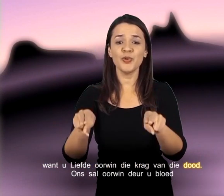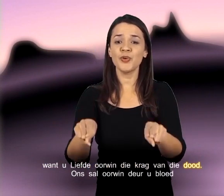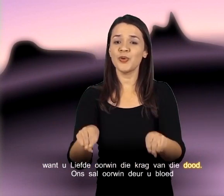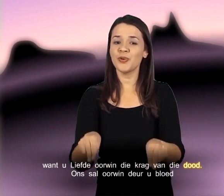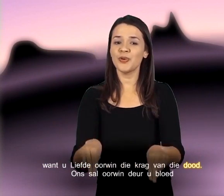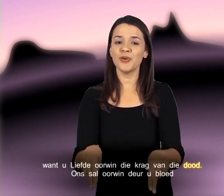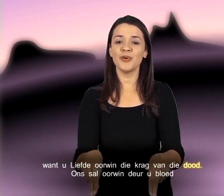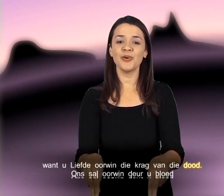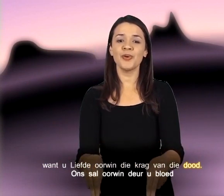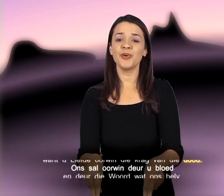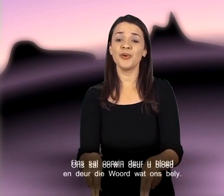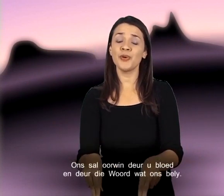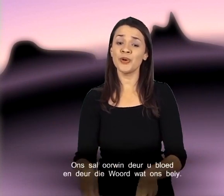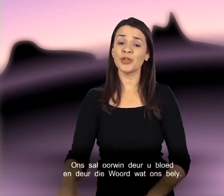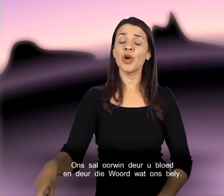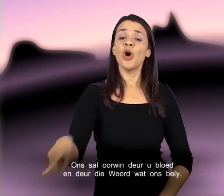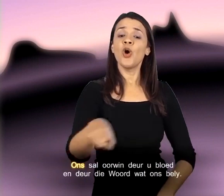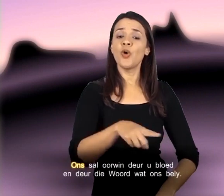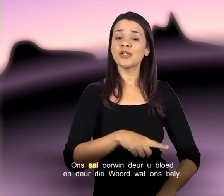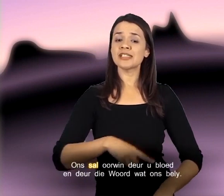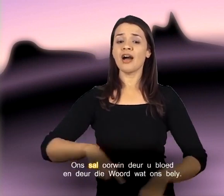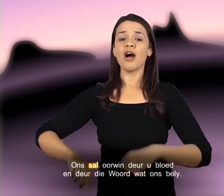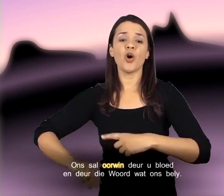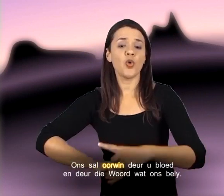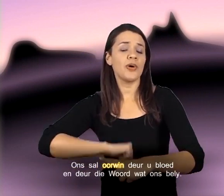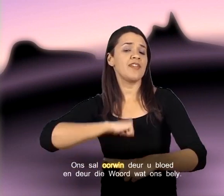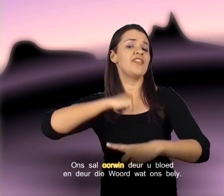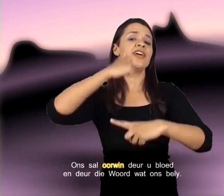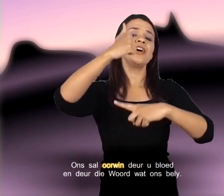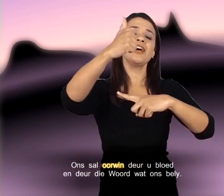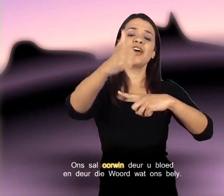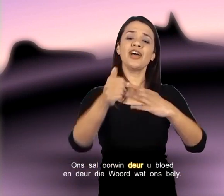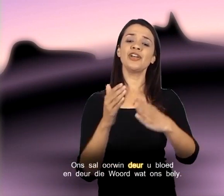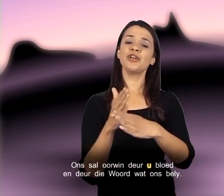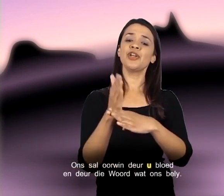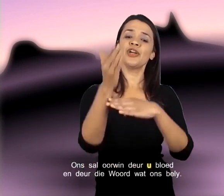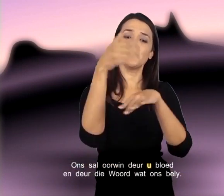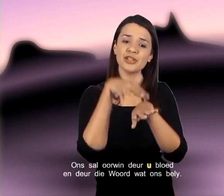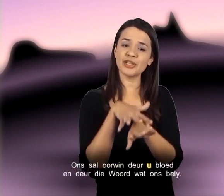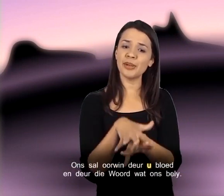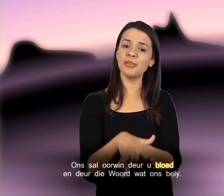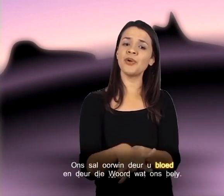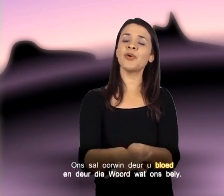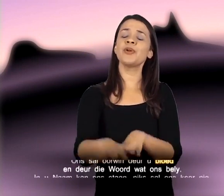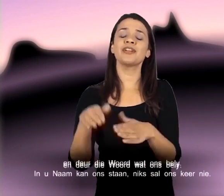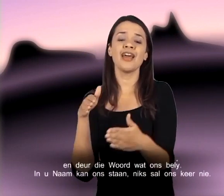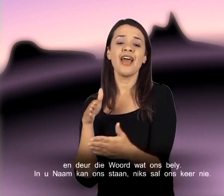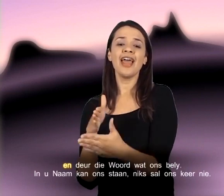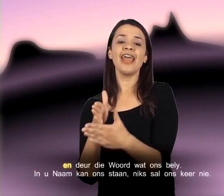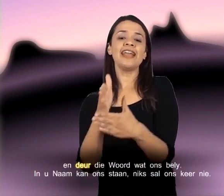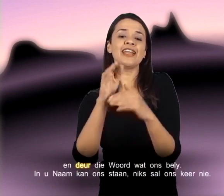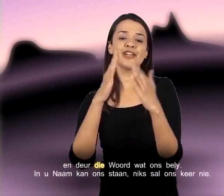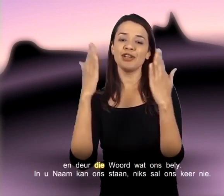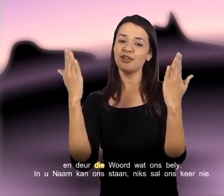dood Ons sal oorwin Geen meer die bloed